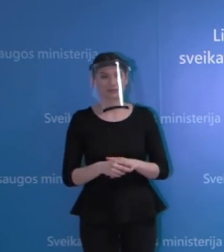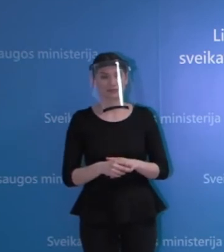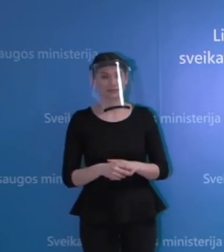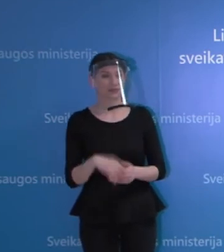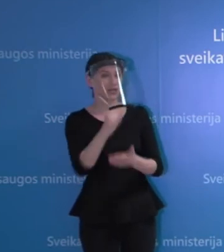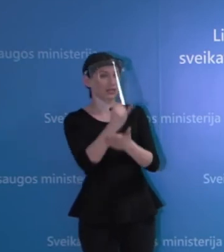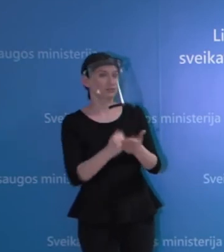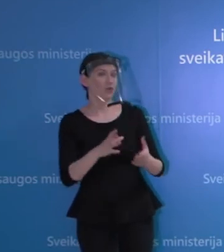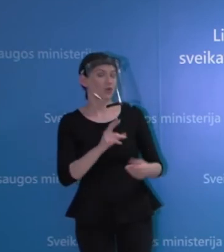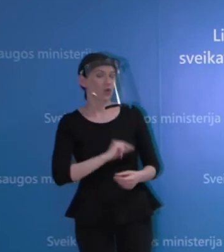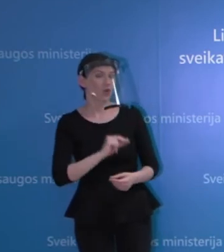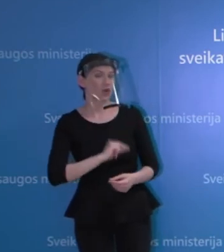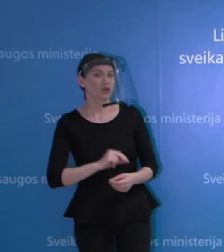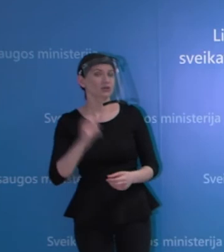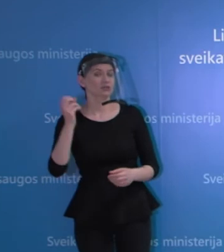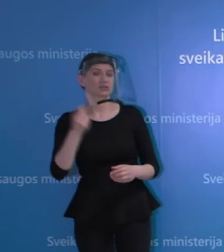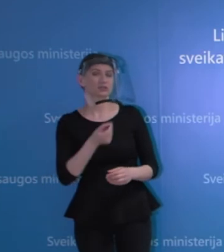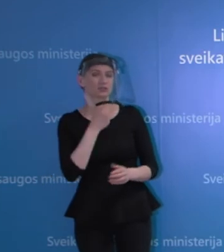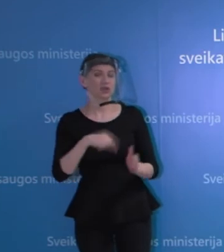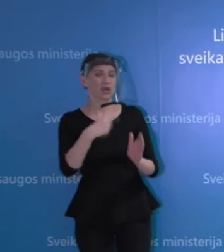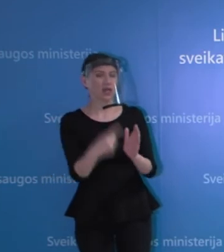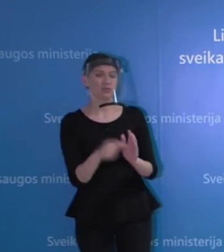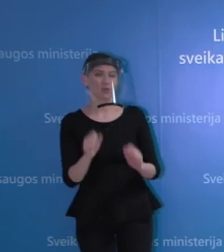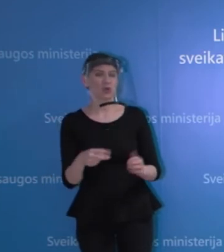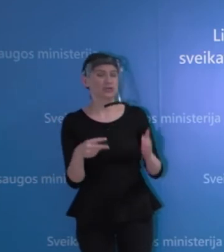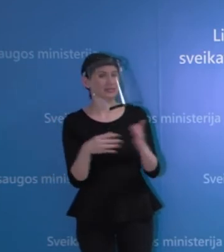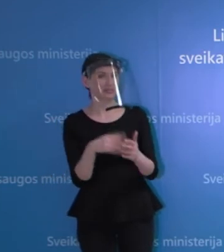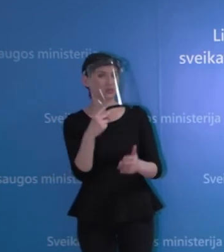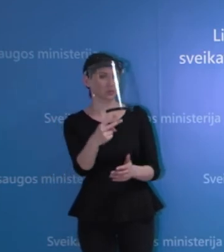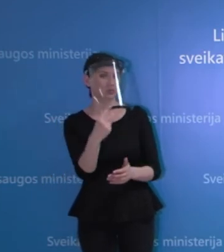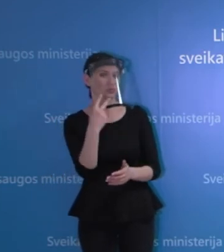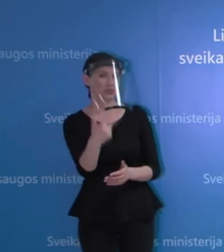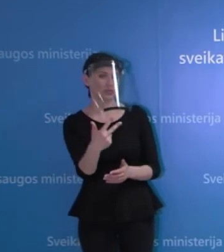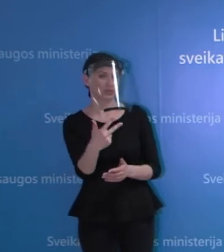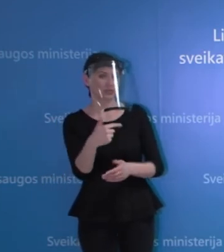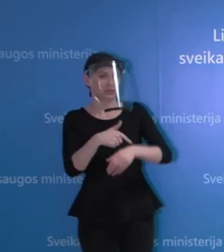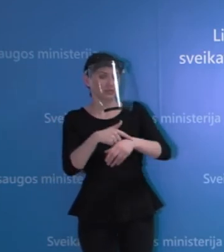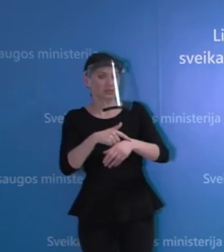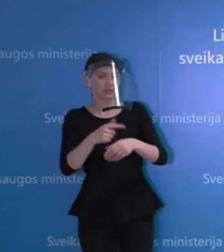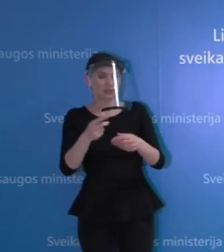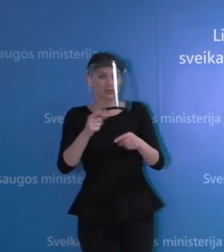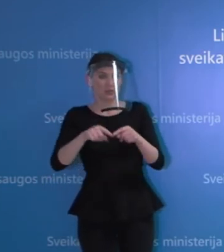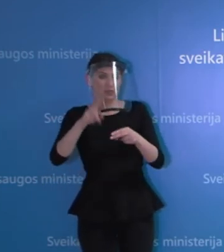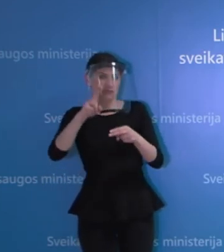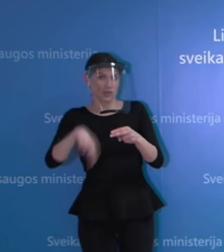Atsiprašau, kolegos, gal galima trumpinti į du, tris klausimus, nes laiko lieka vis mažiau.